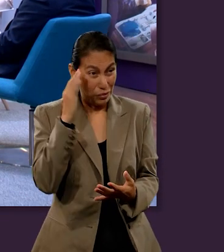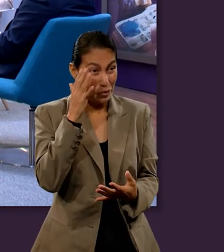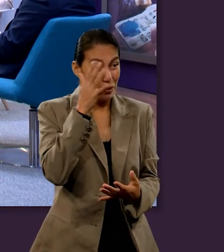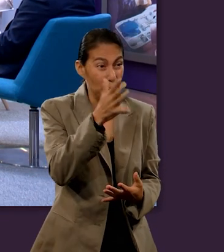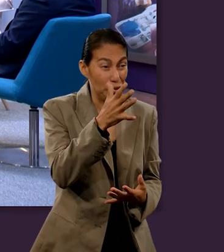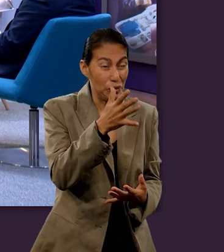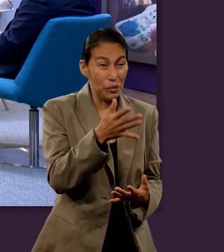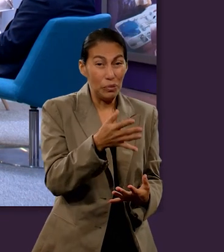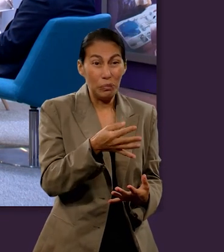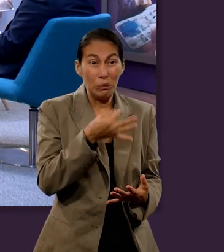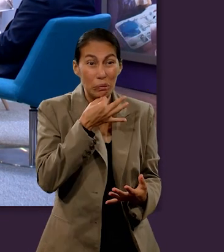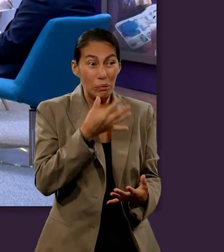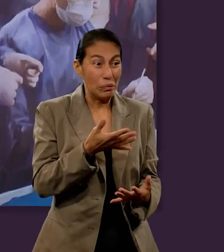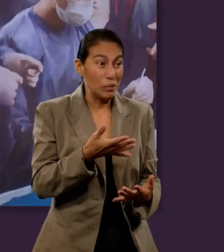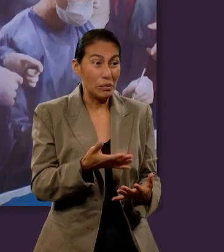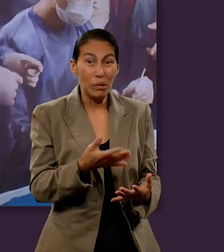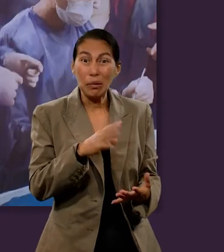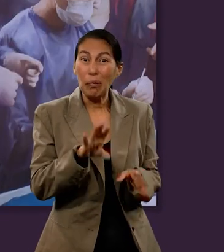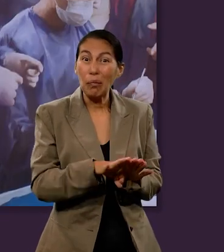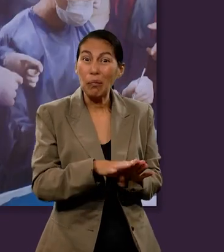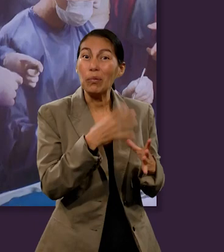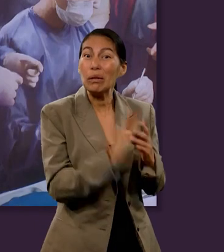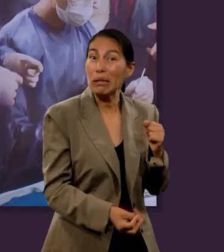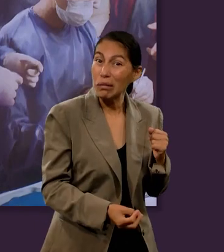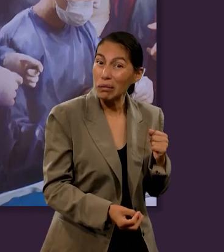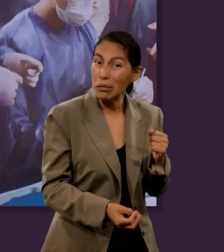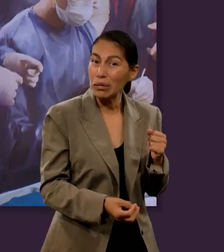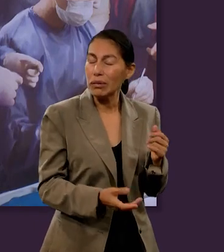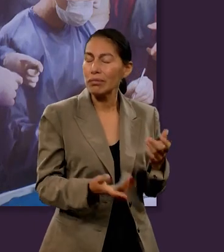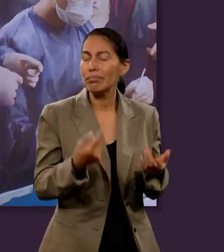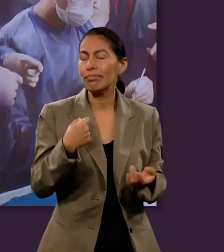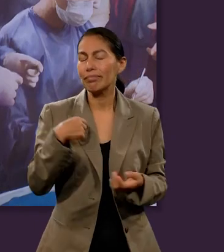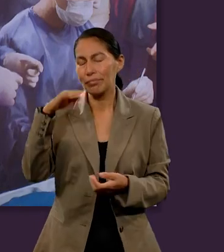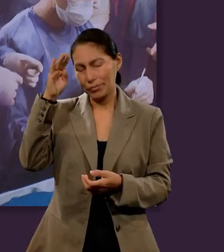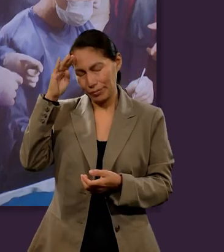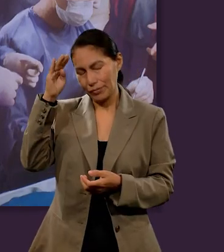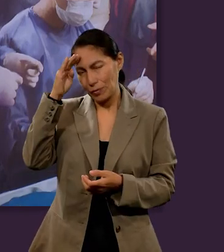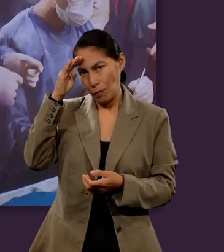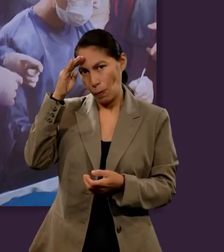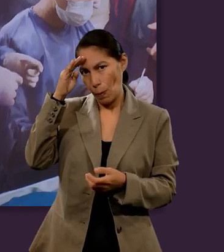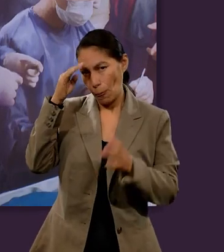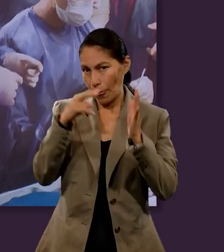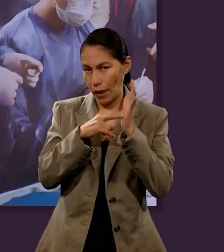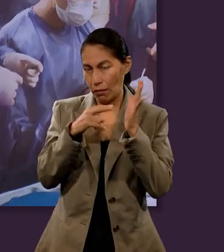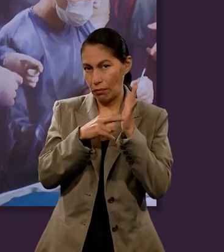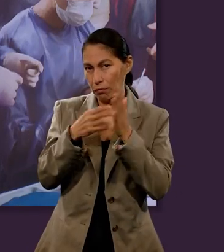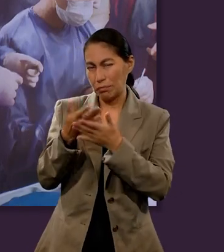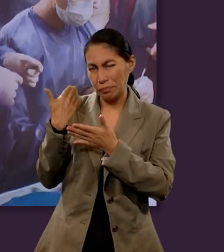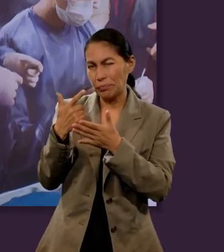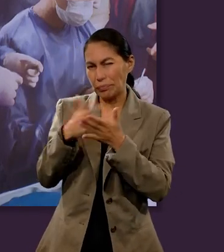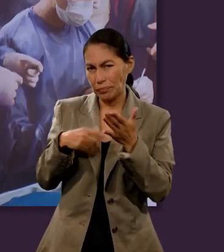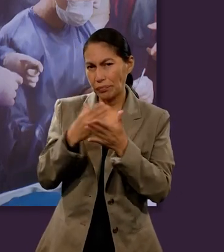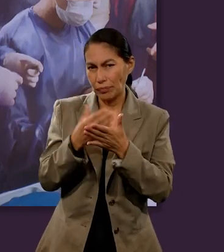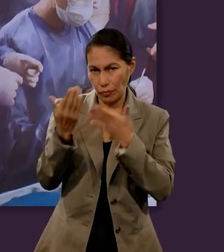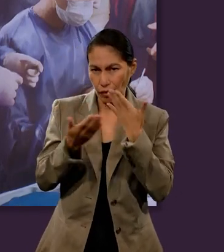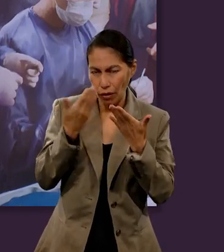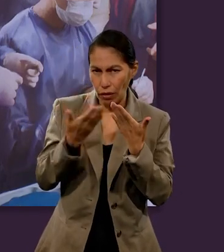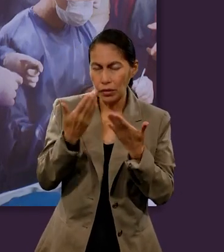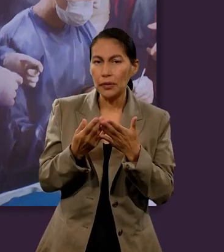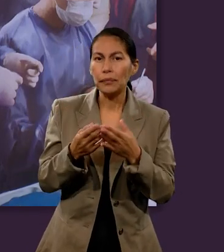como algo futuro, tal vez más corto, ¿cómo hago para escapar de eso? Y viene a mi mente un versículo que hemos estudiado